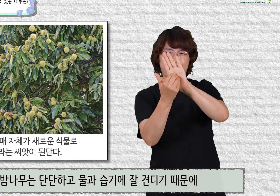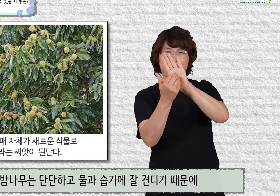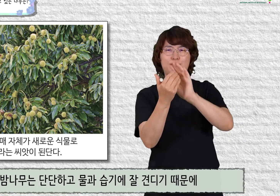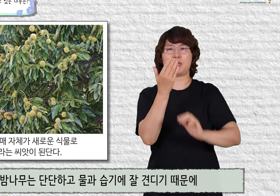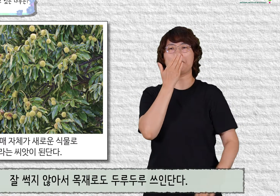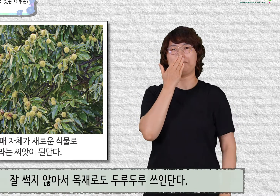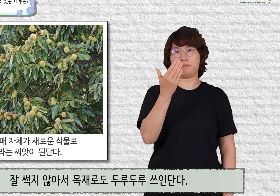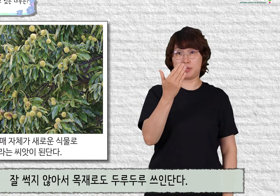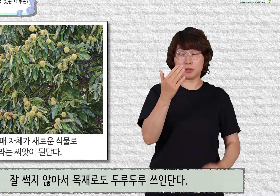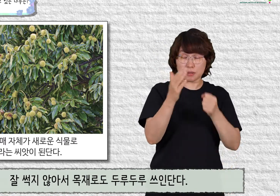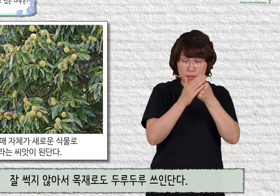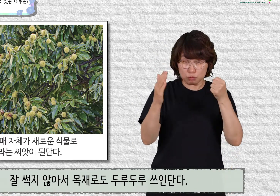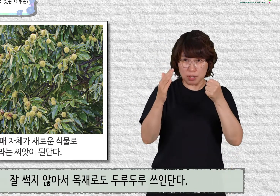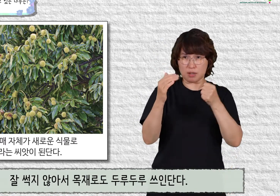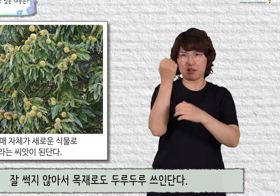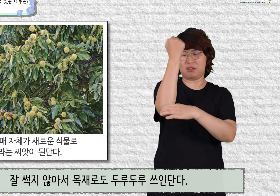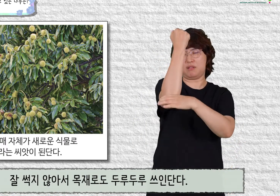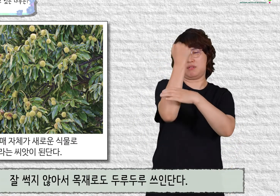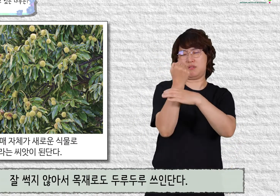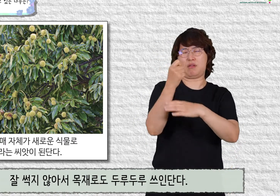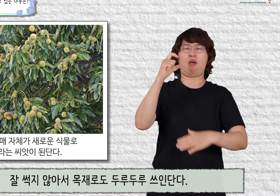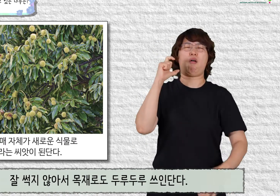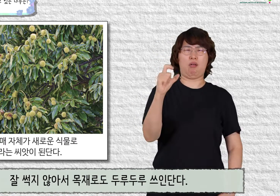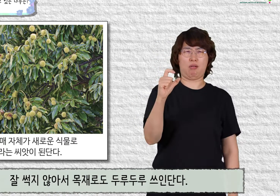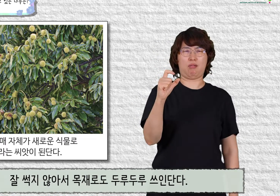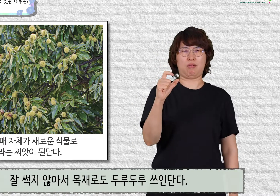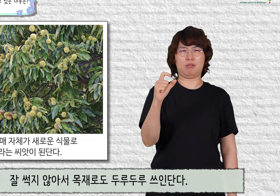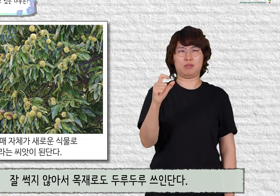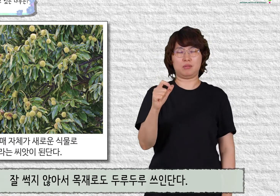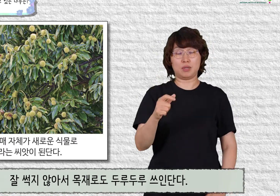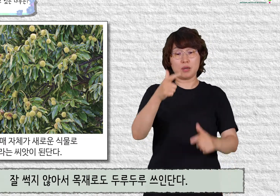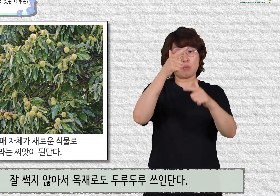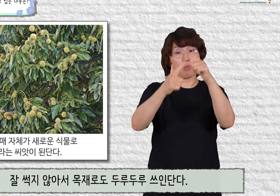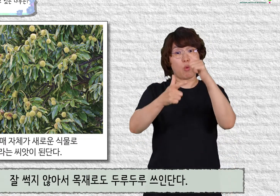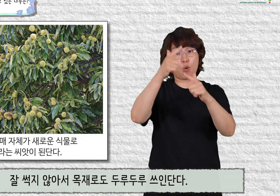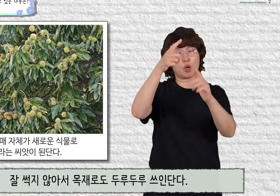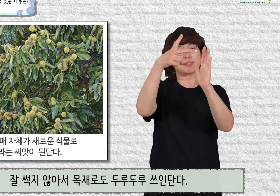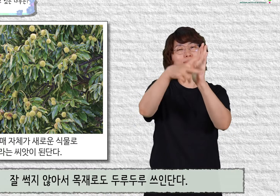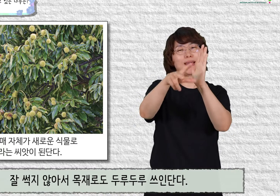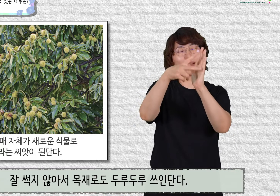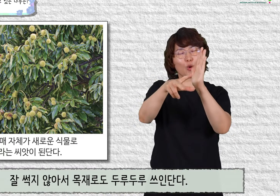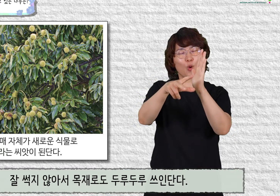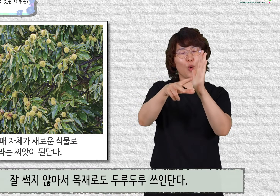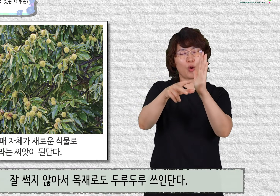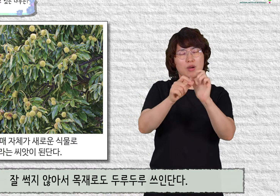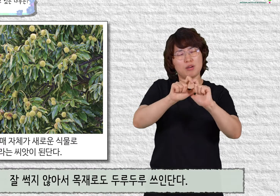잘 썩지 않아서 목재로도 두루두루 쓰인단다.